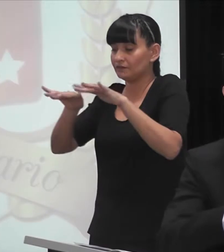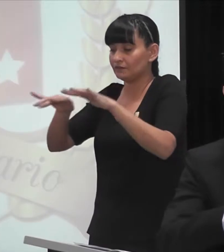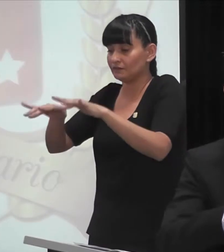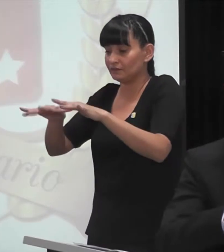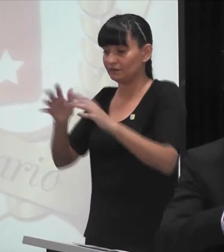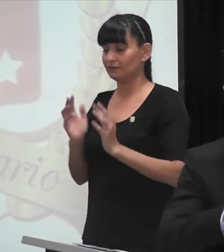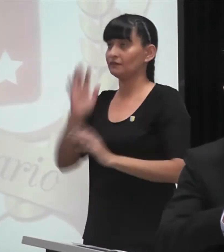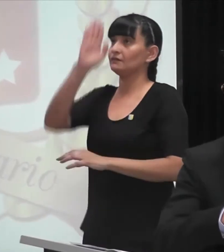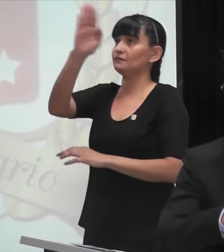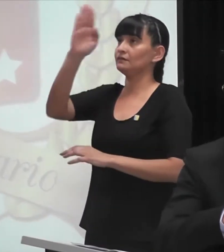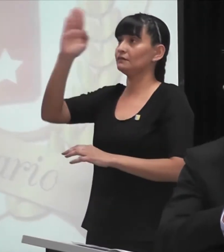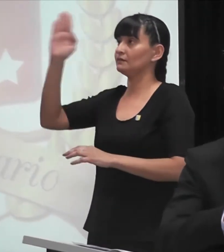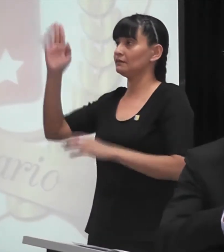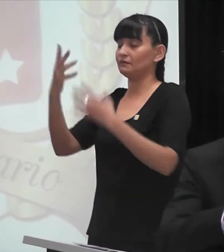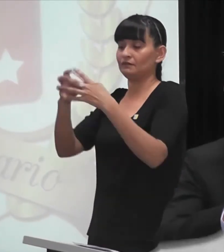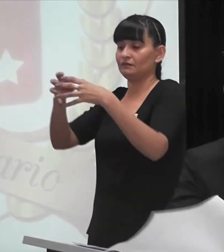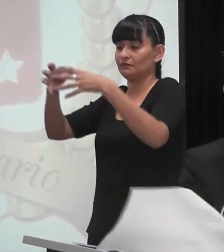libros específicos.